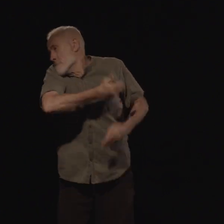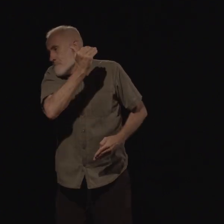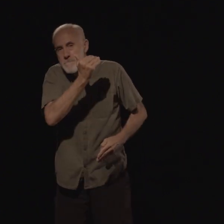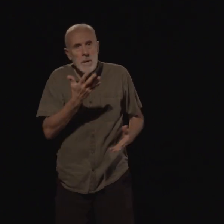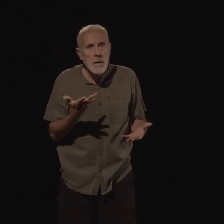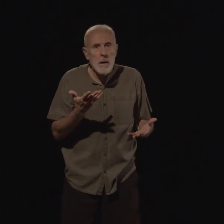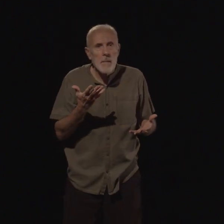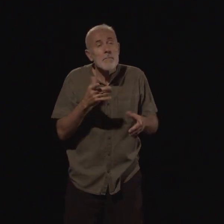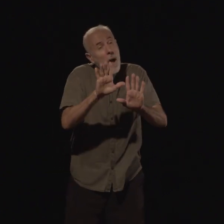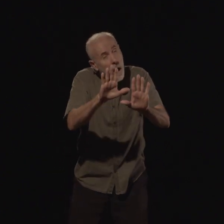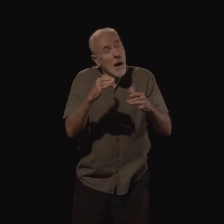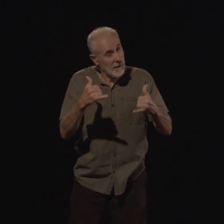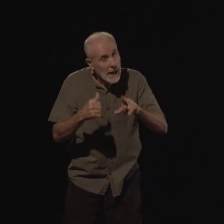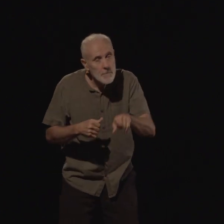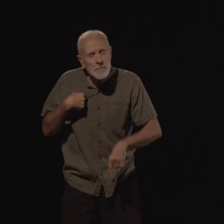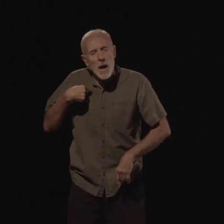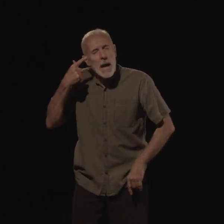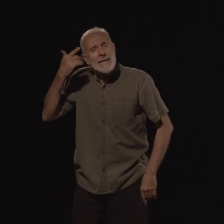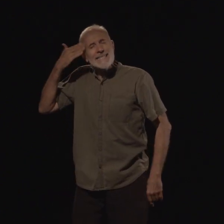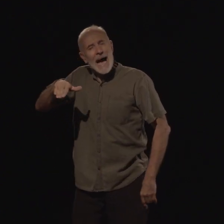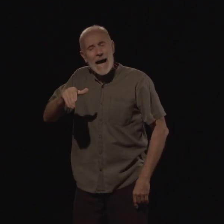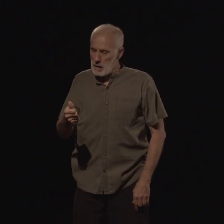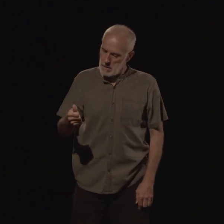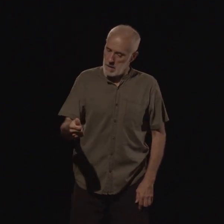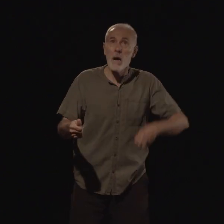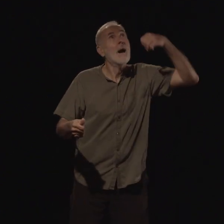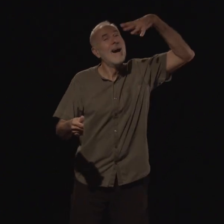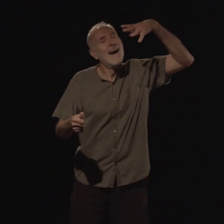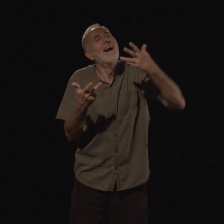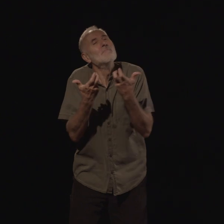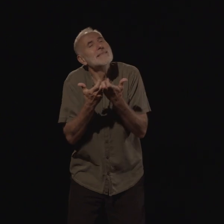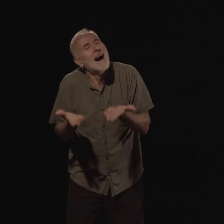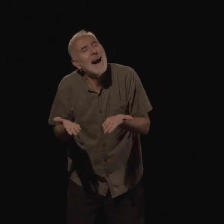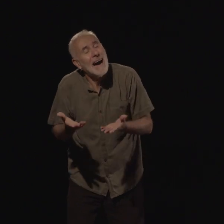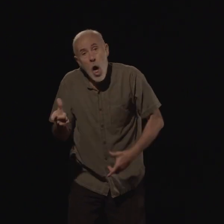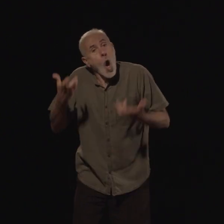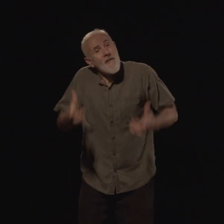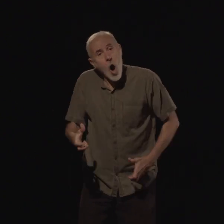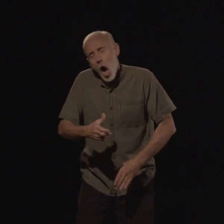Par exemple, comment on allume la lumière. C'est comme ça. Voilà. Disait la femme.